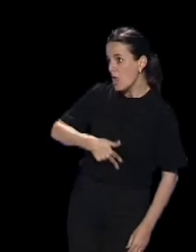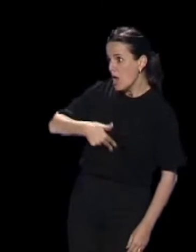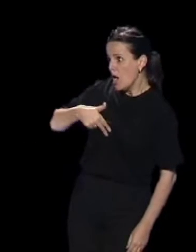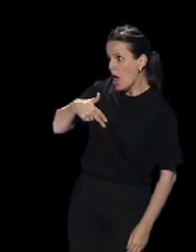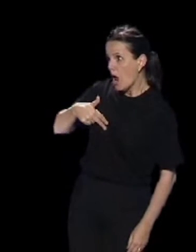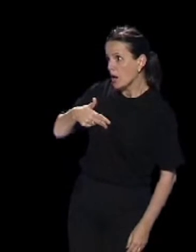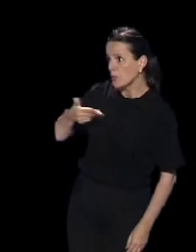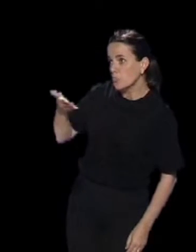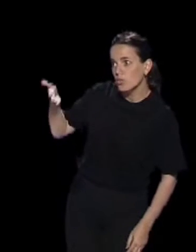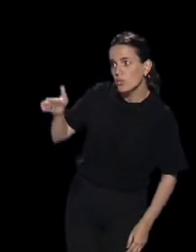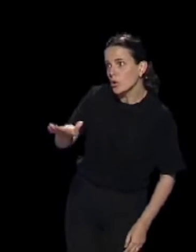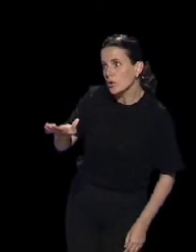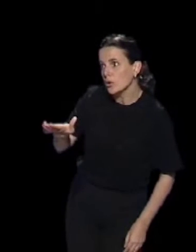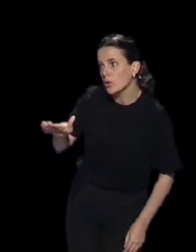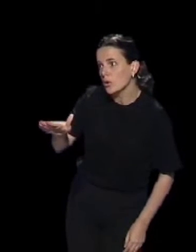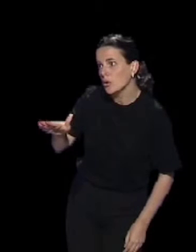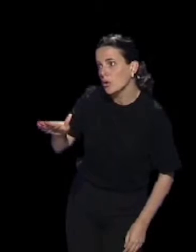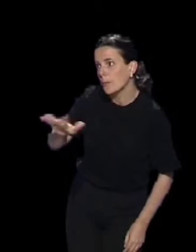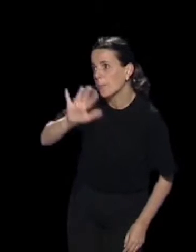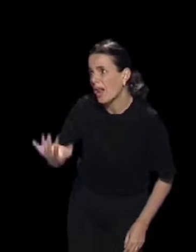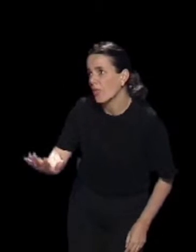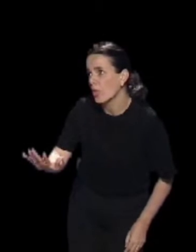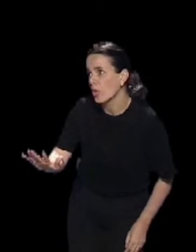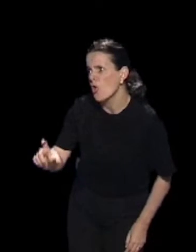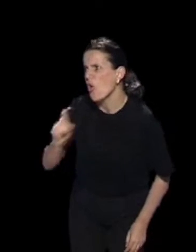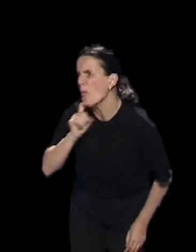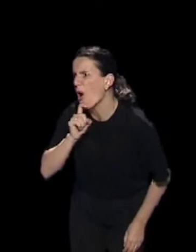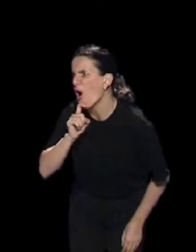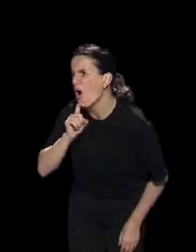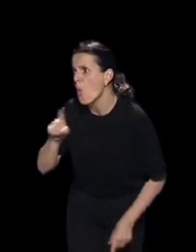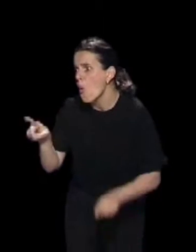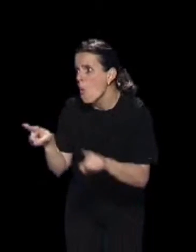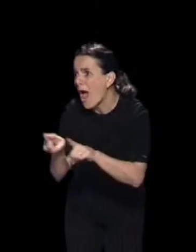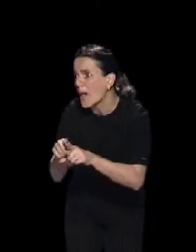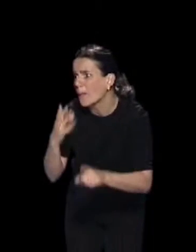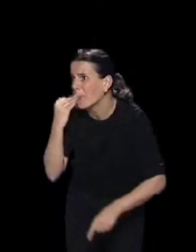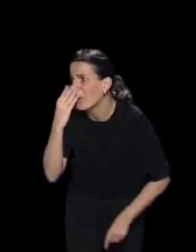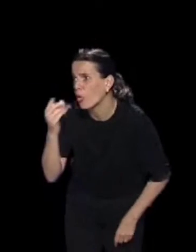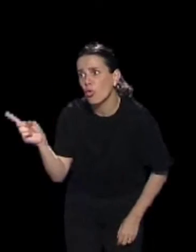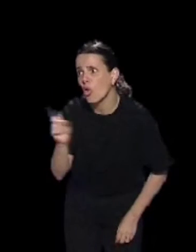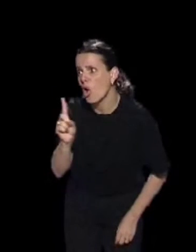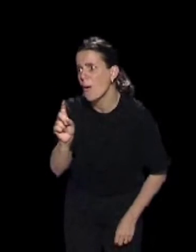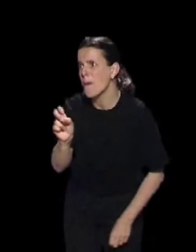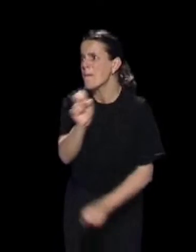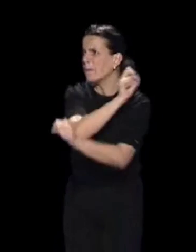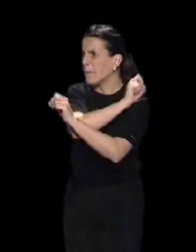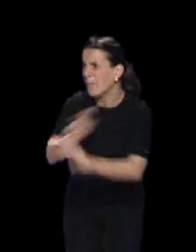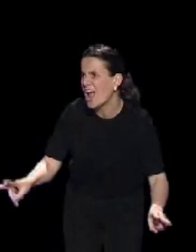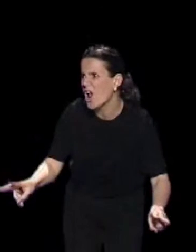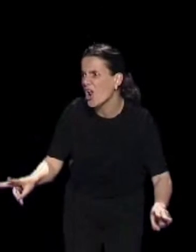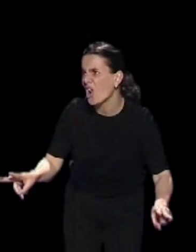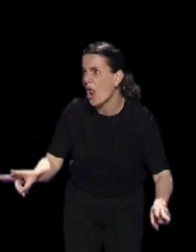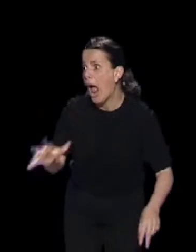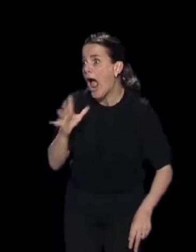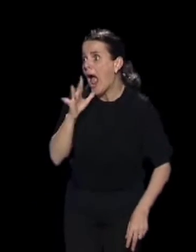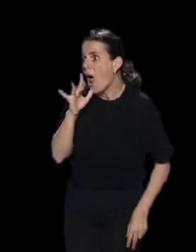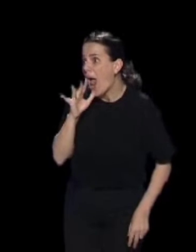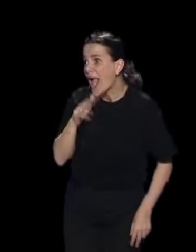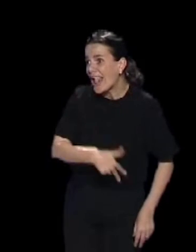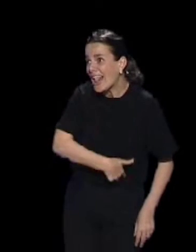ha muerto el general Que ya ni como un perro se ha muerto el general Que el mundo destruido ya sin el general